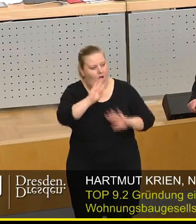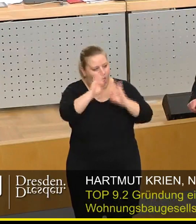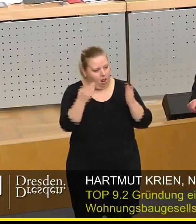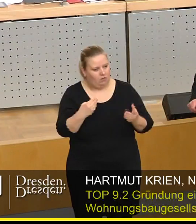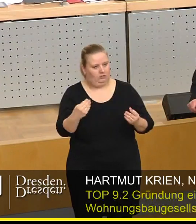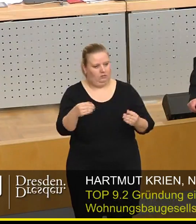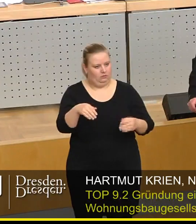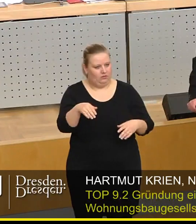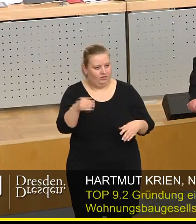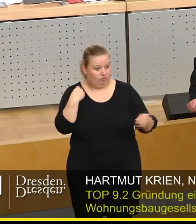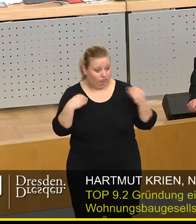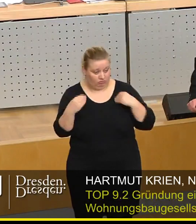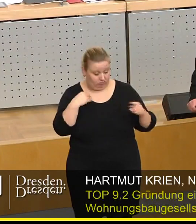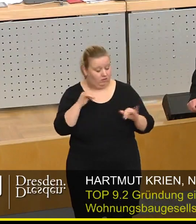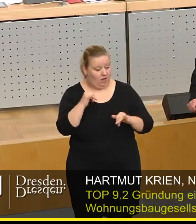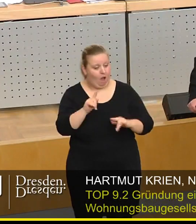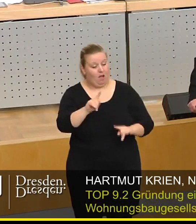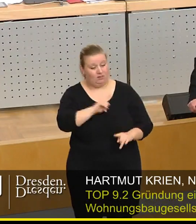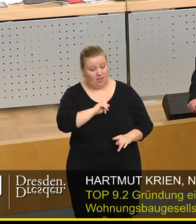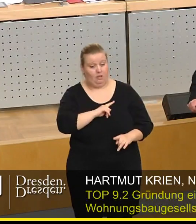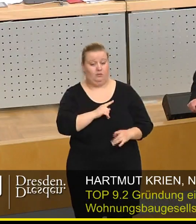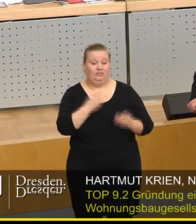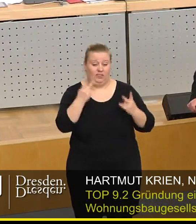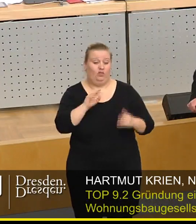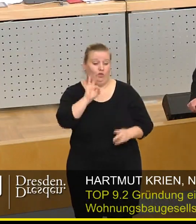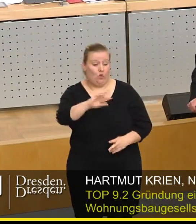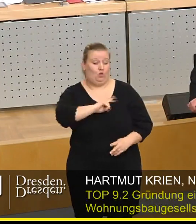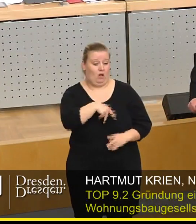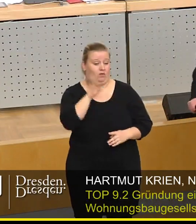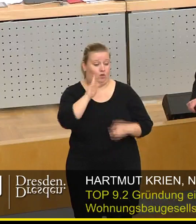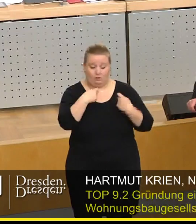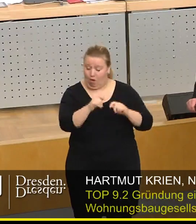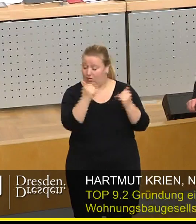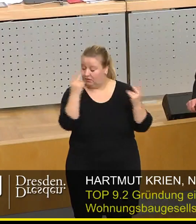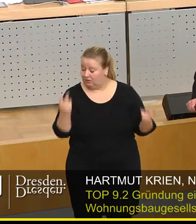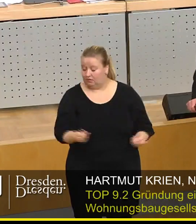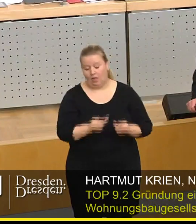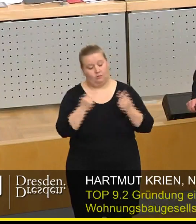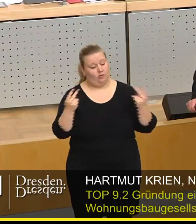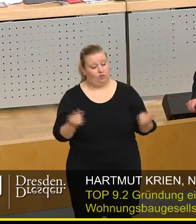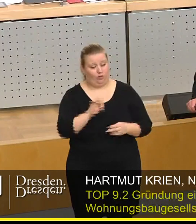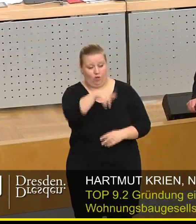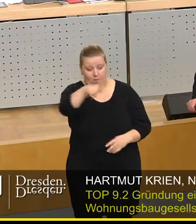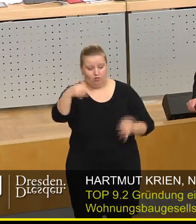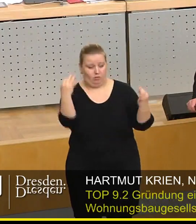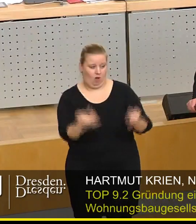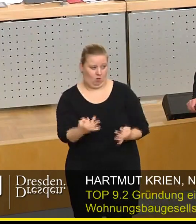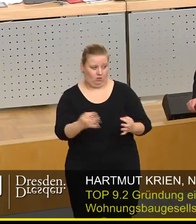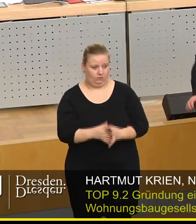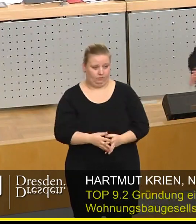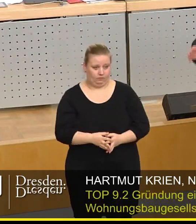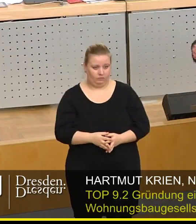zu und aber auf alle Fälle sind wir für sozialen Wohnungsbau für die Menschen, die es nötig haben.